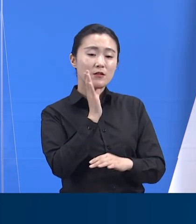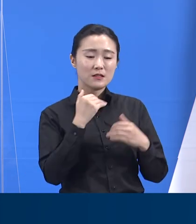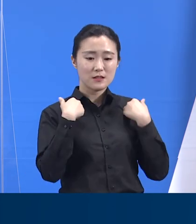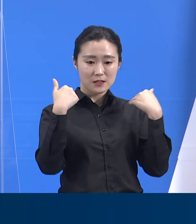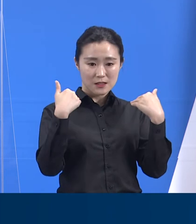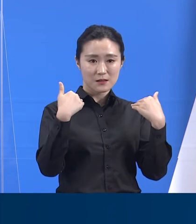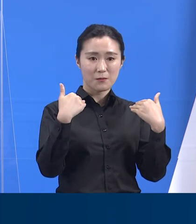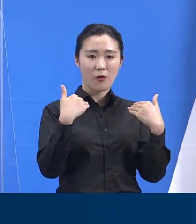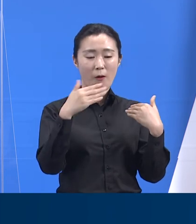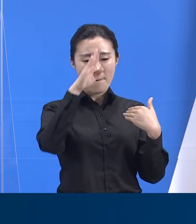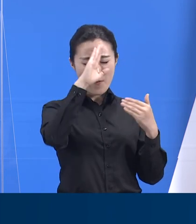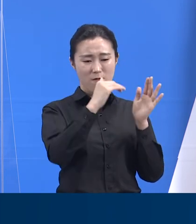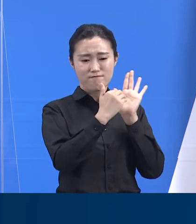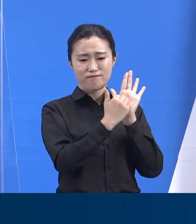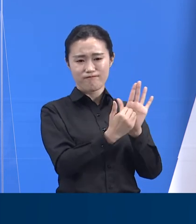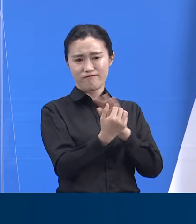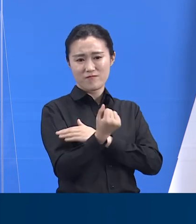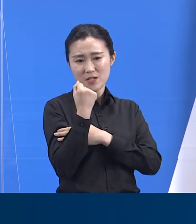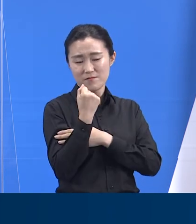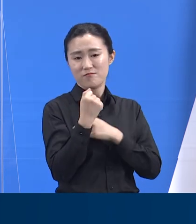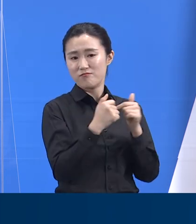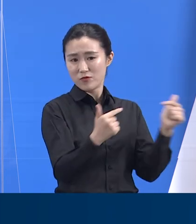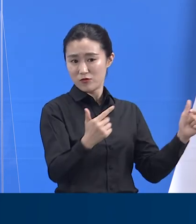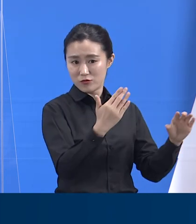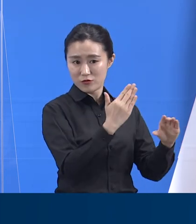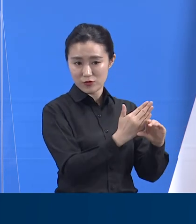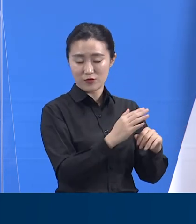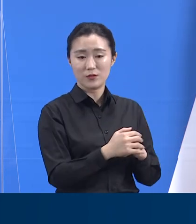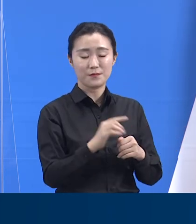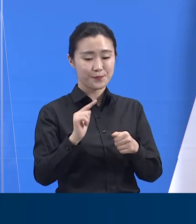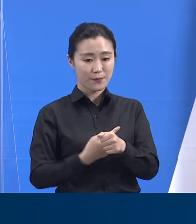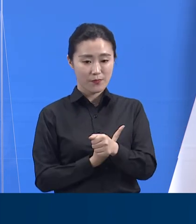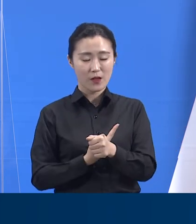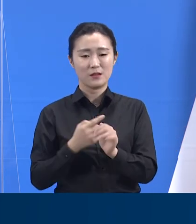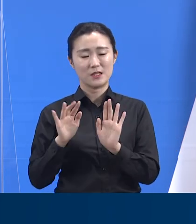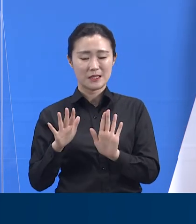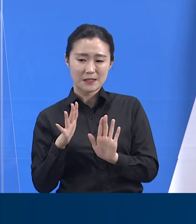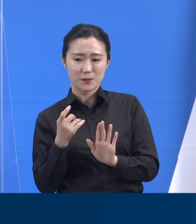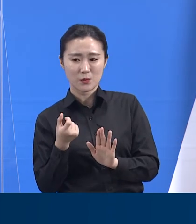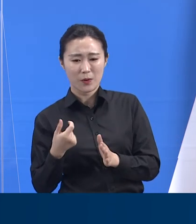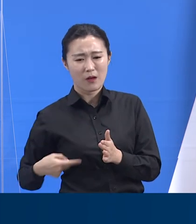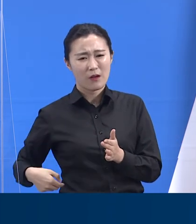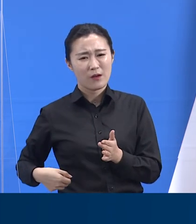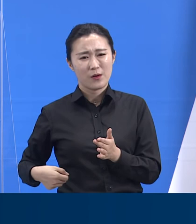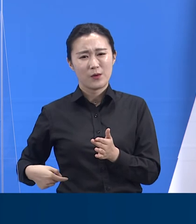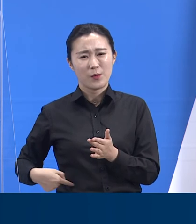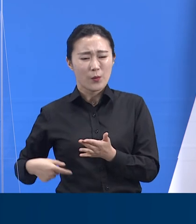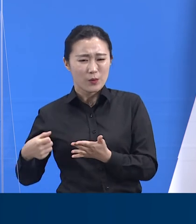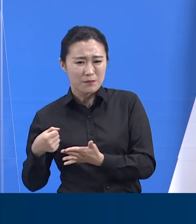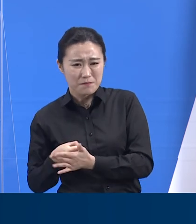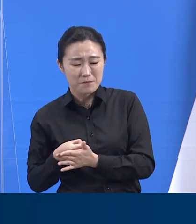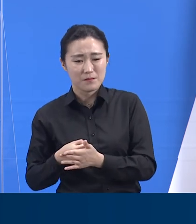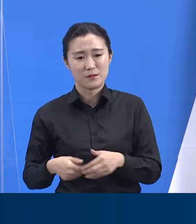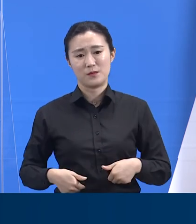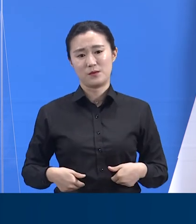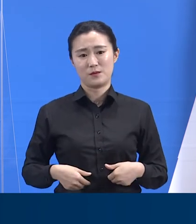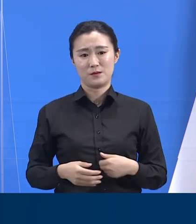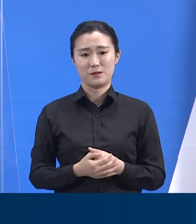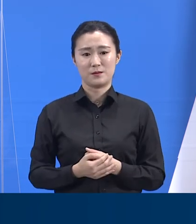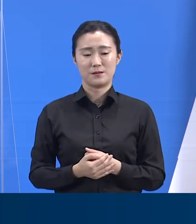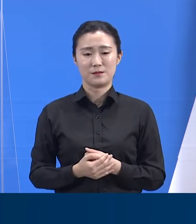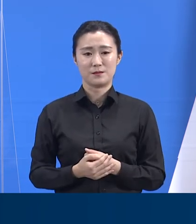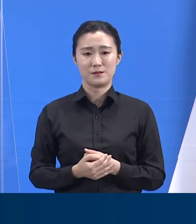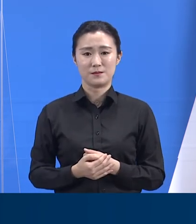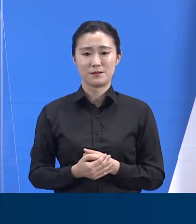안전이 조금 더 확보되면 용기를 내어 사회경제적 피해를 좀 더 줄여가야 합니다. 일상으로의